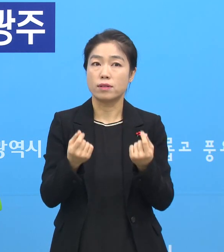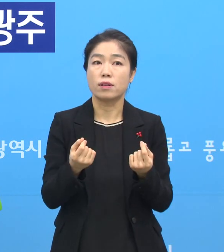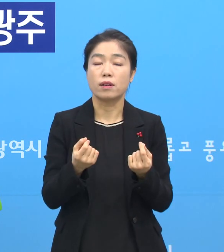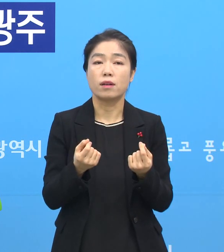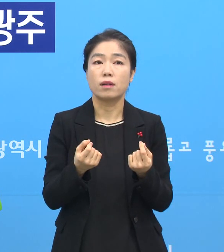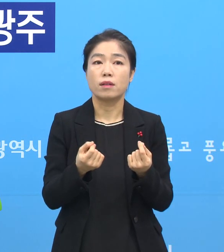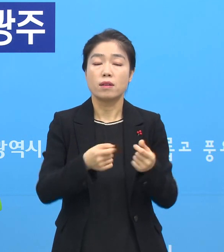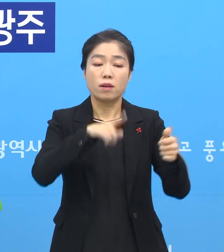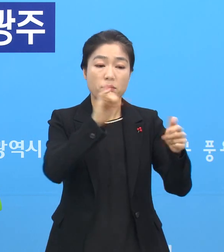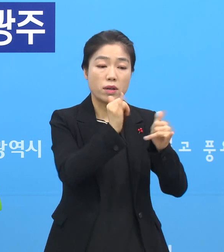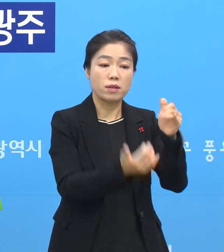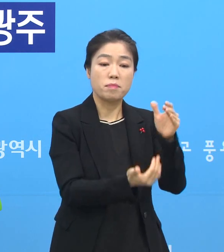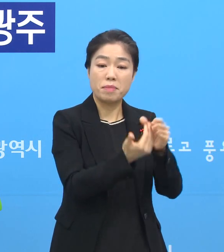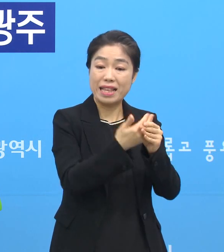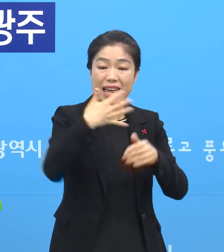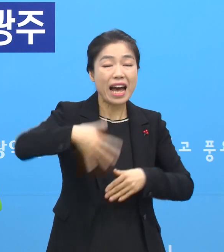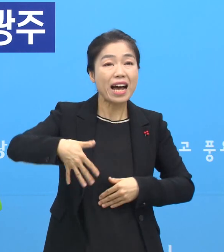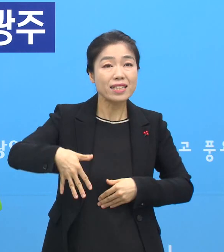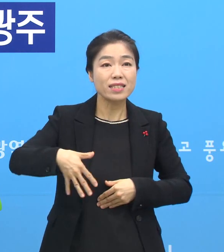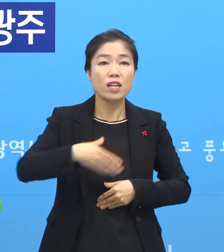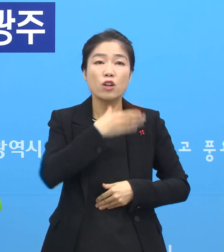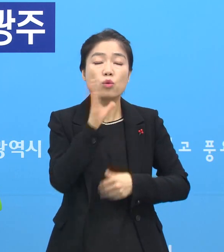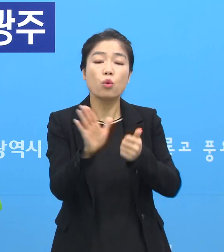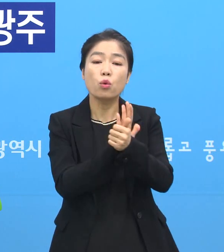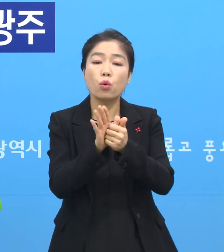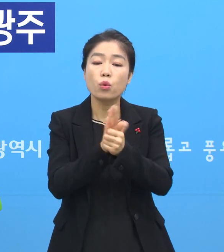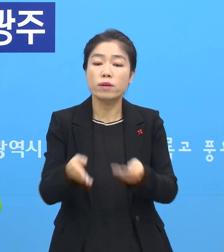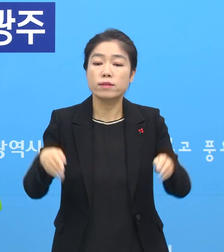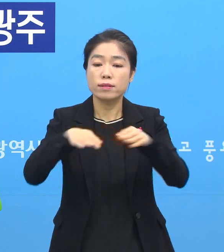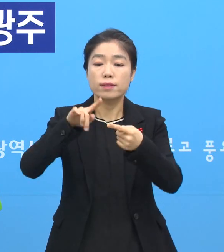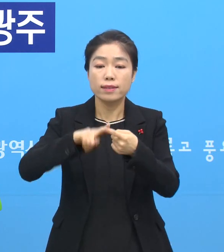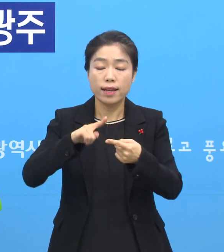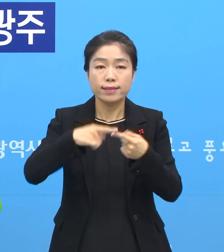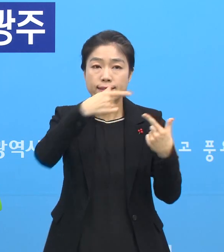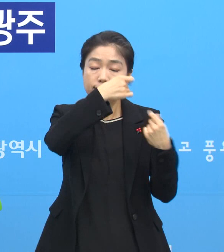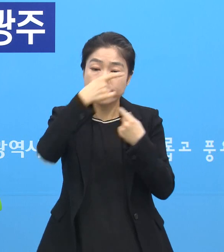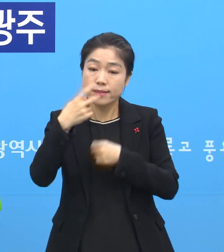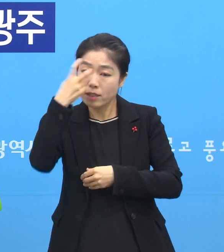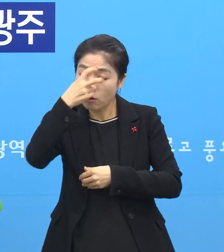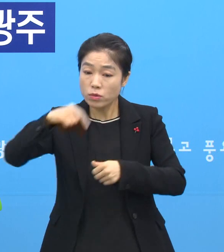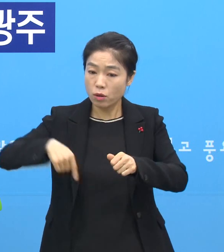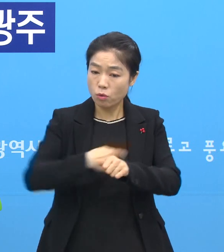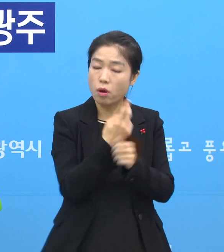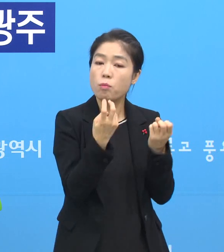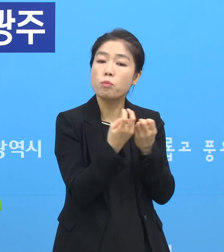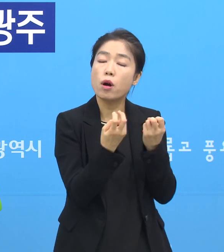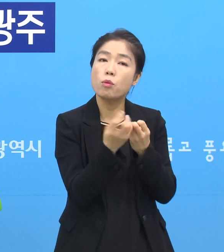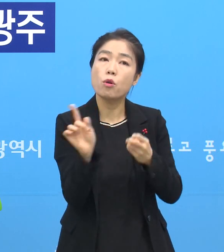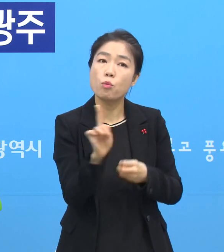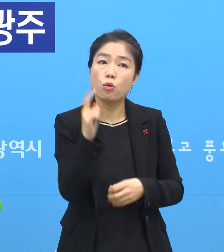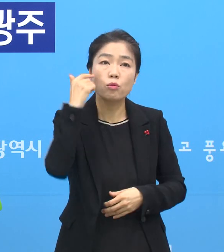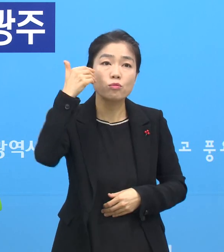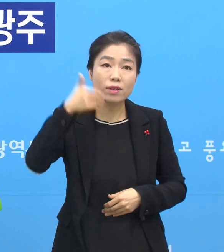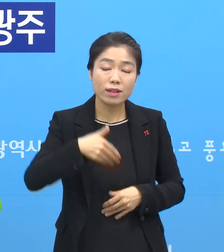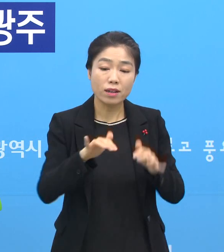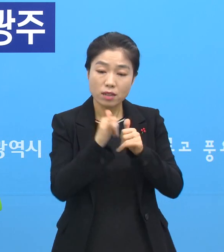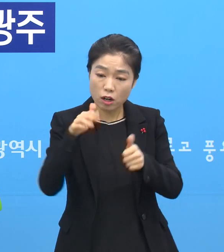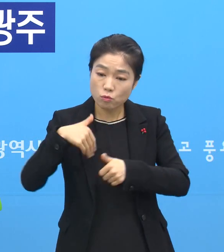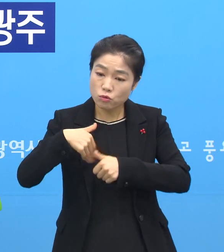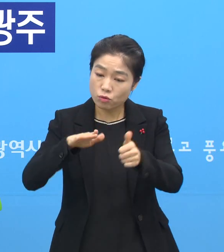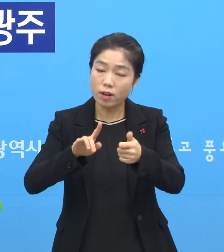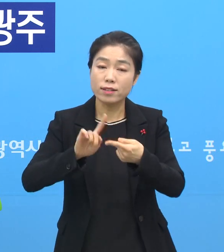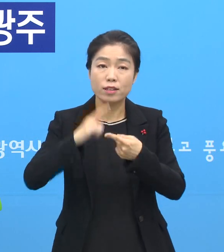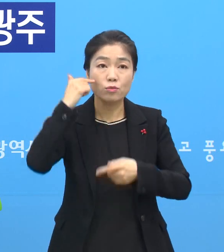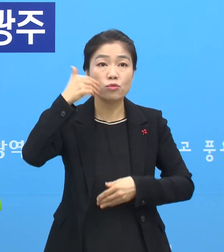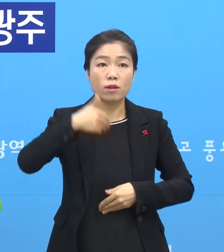확진자가 발생하지 않는 노인 요양시설에 대해서 주기적 검사 외에 다른 대책은 없는지 인력 지원 같은 걸